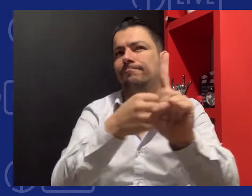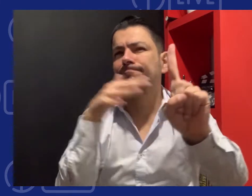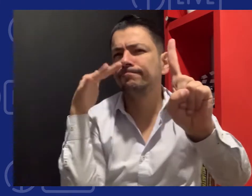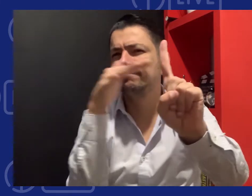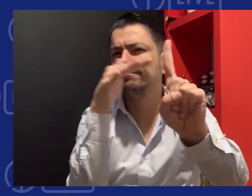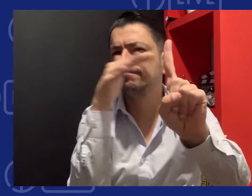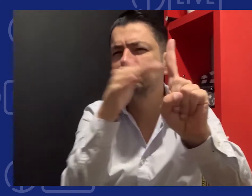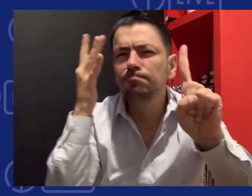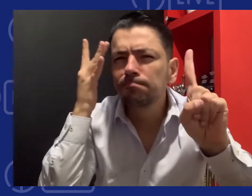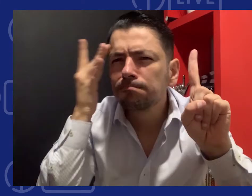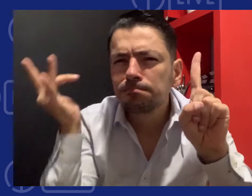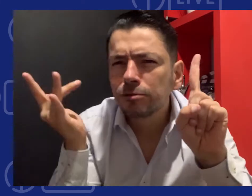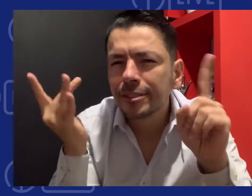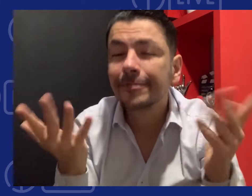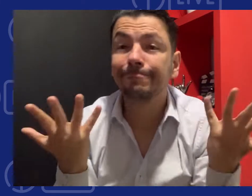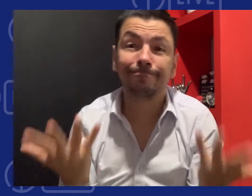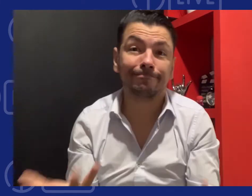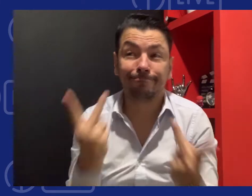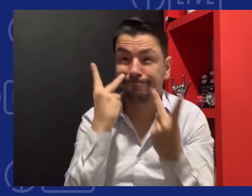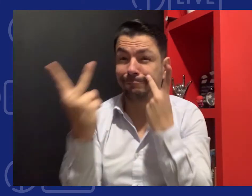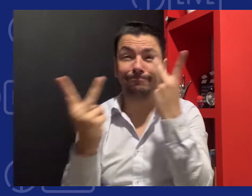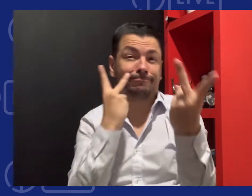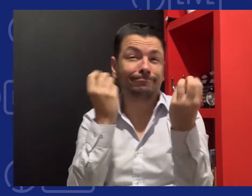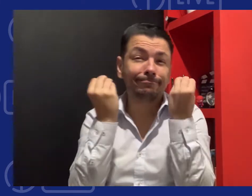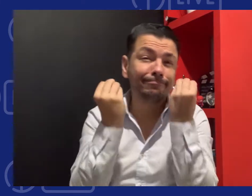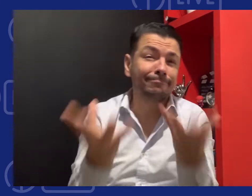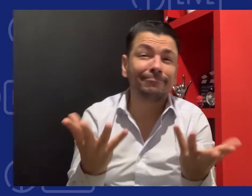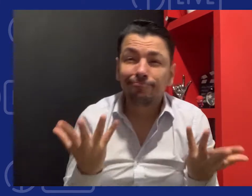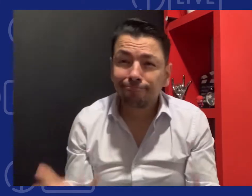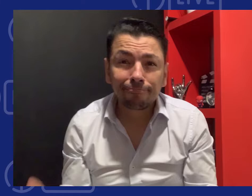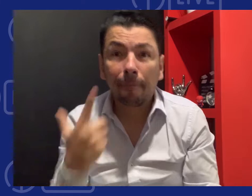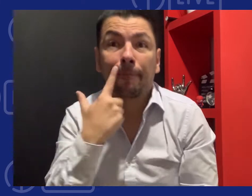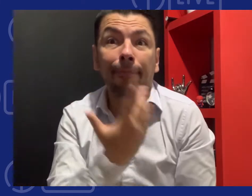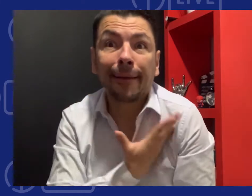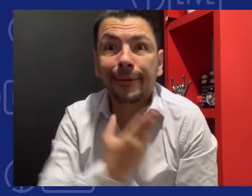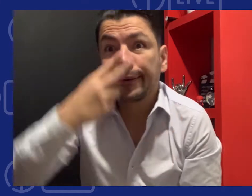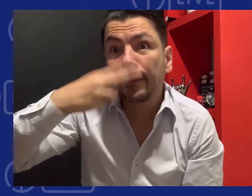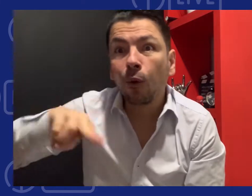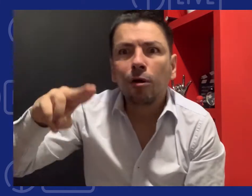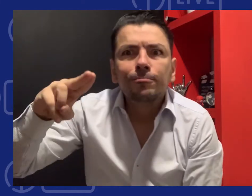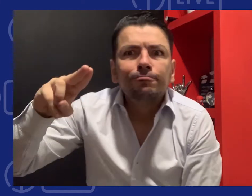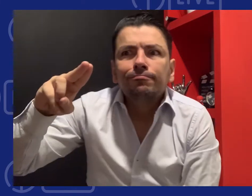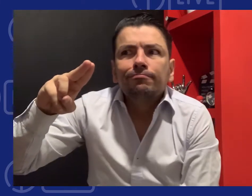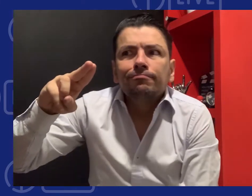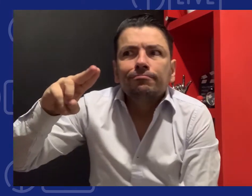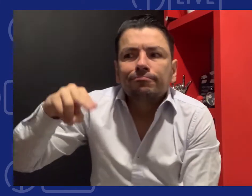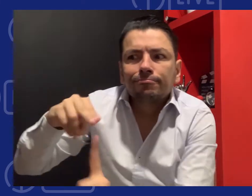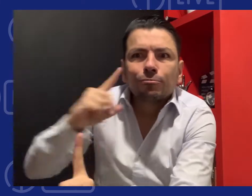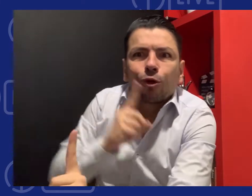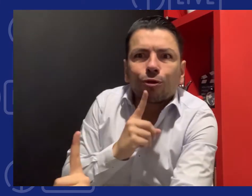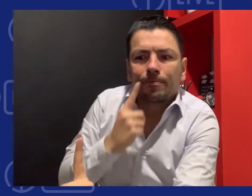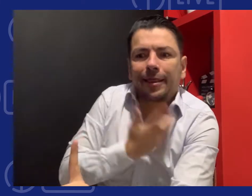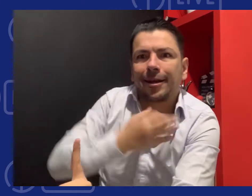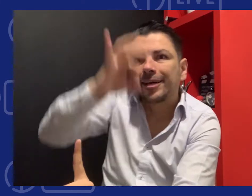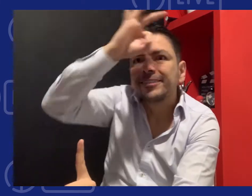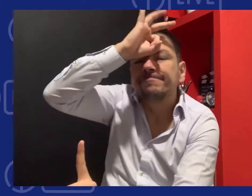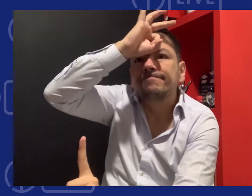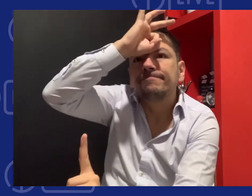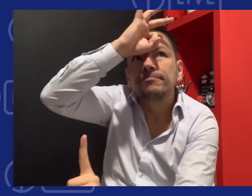dedicarán a hacer incidencia e insistir ante el gobierno. ¿Qué es lo que pasa? Vemos que muchos padres de hijos